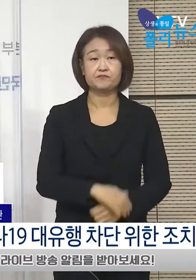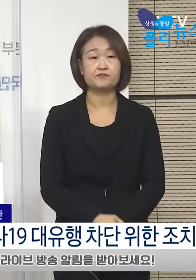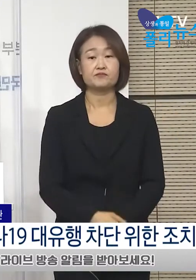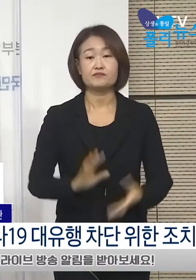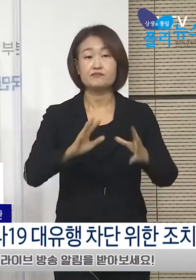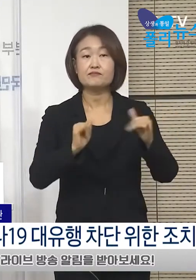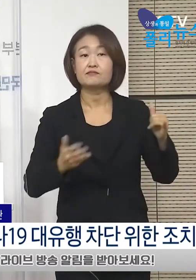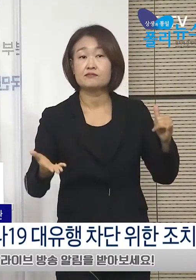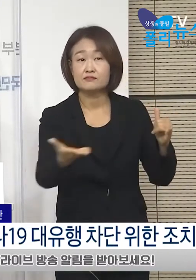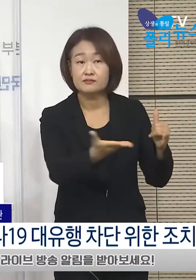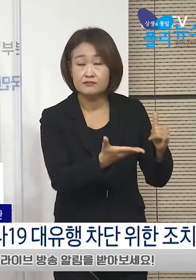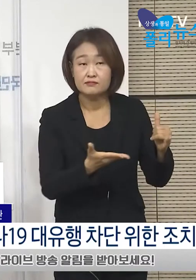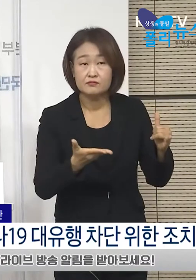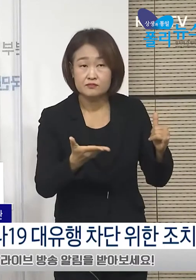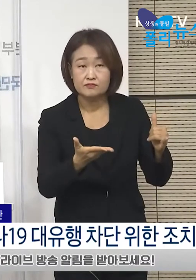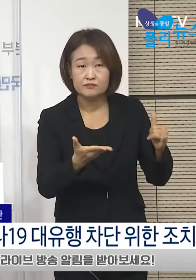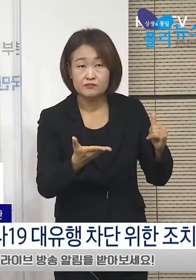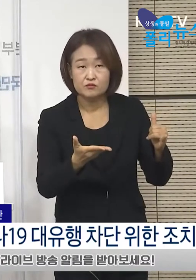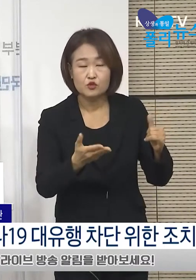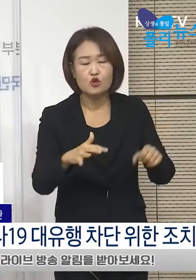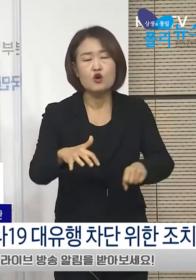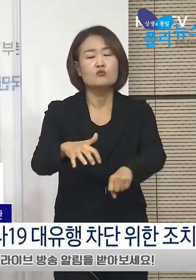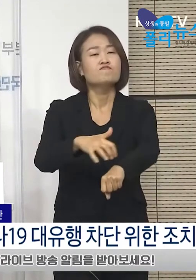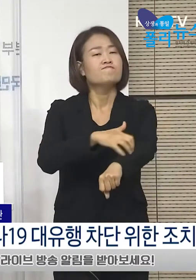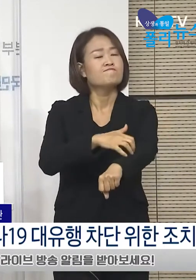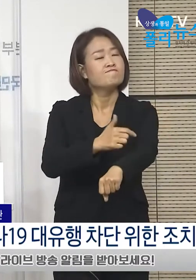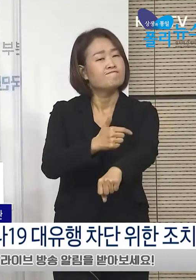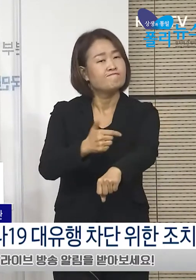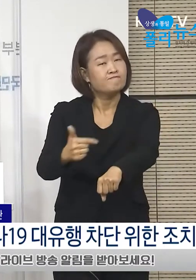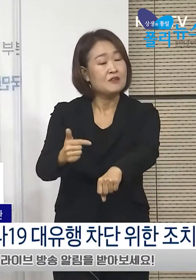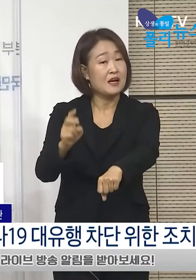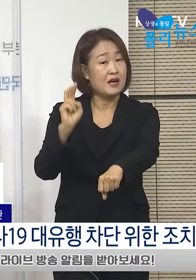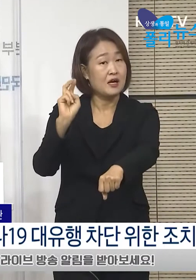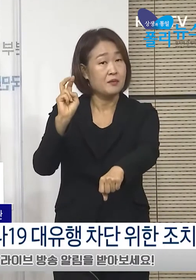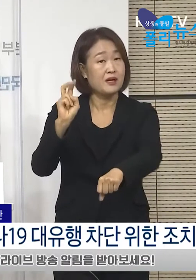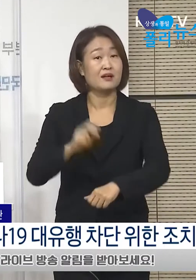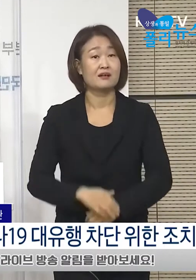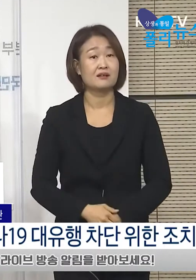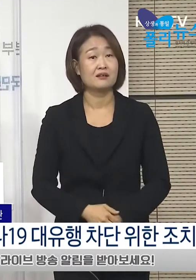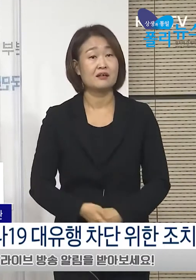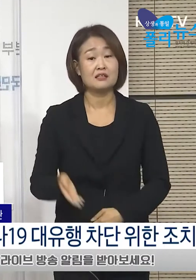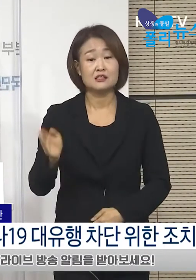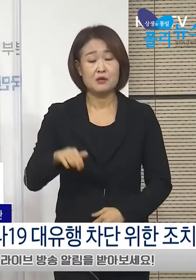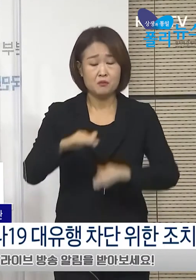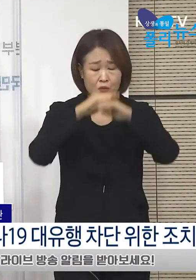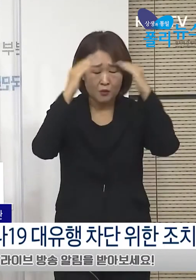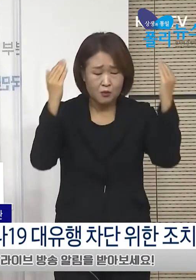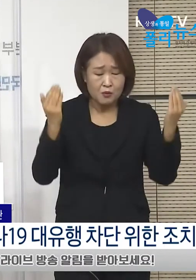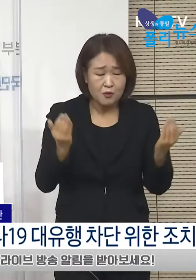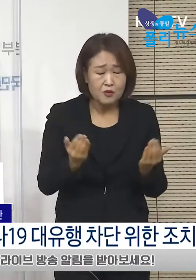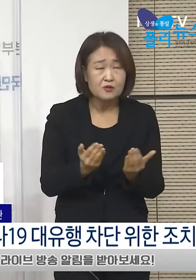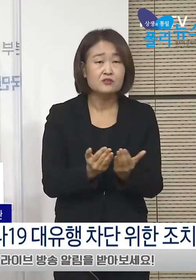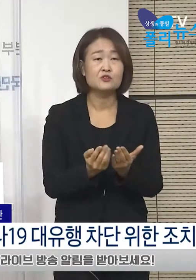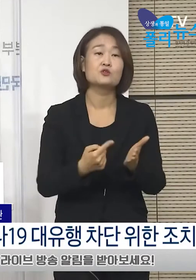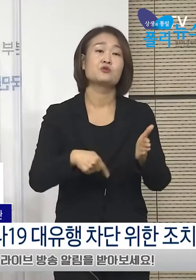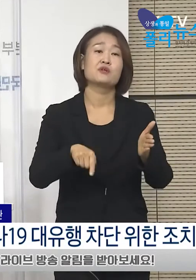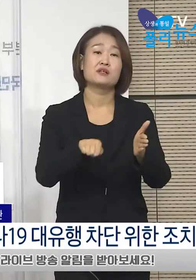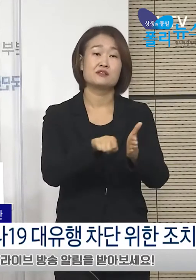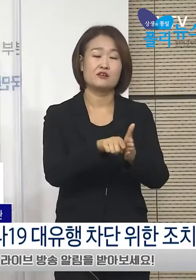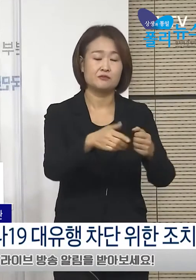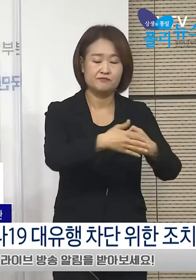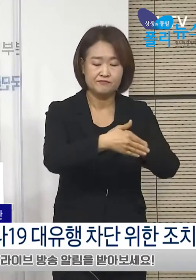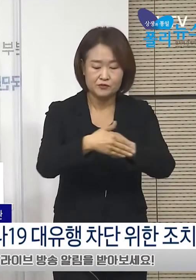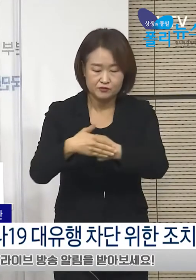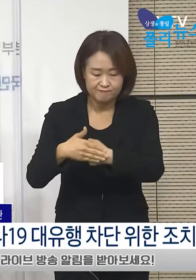국민 여러분들께서도 일상에 불편이 크시겠지만 우리 모두를 위해 적극적으로 협조해 주실